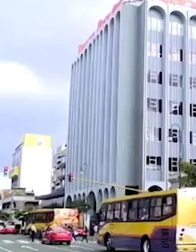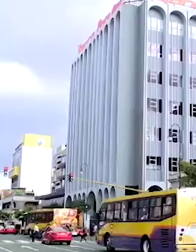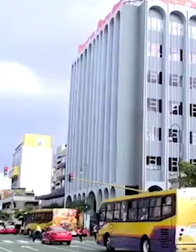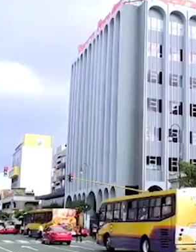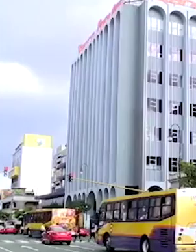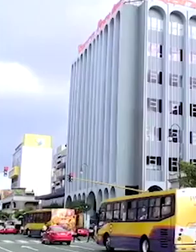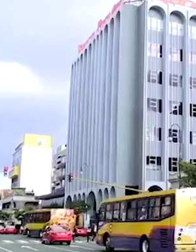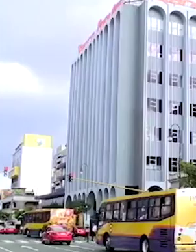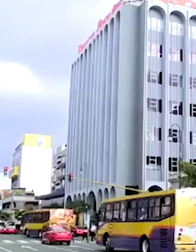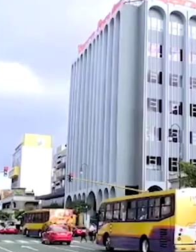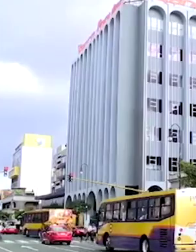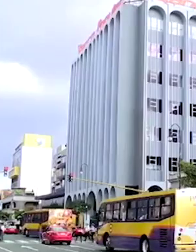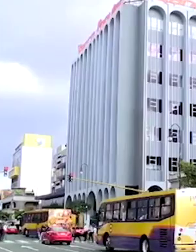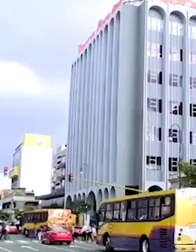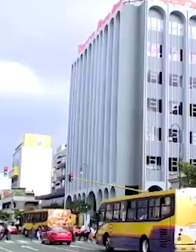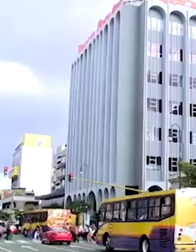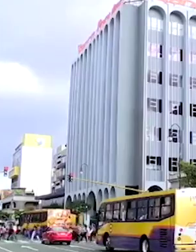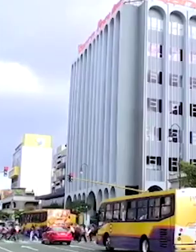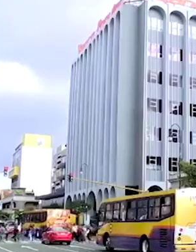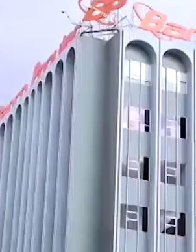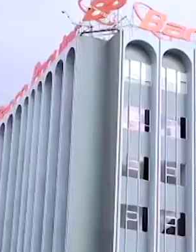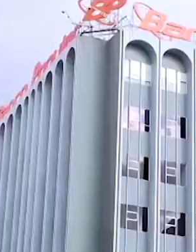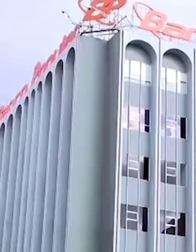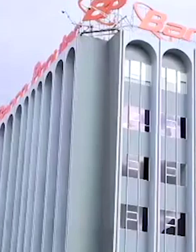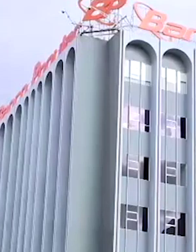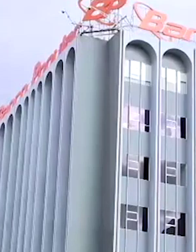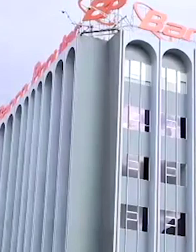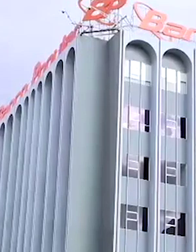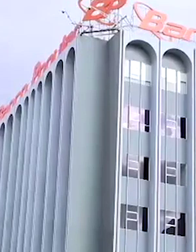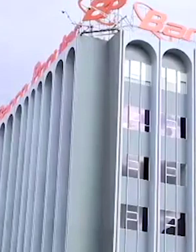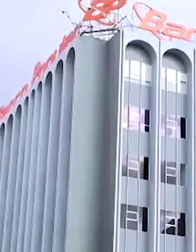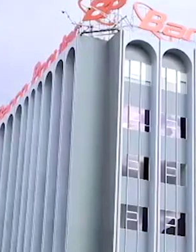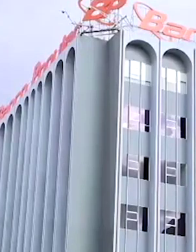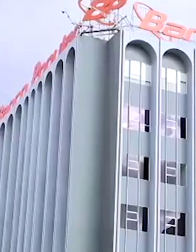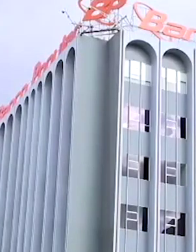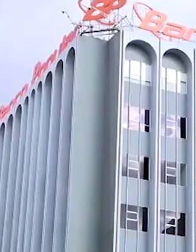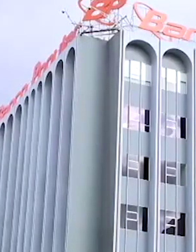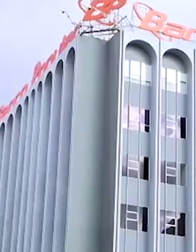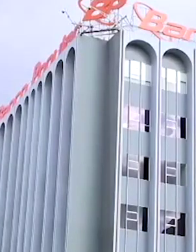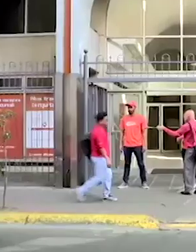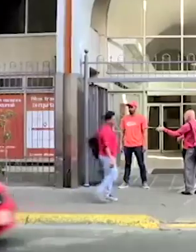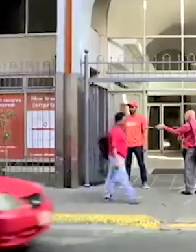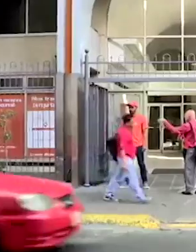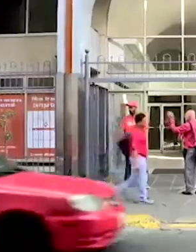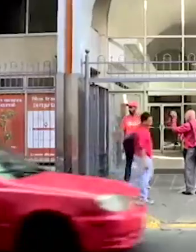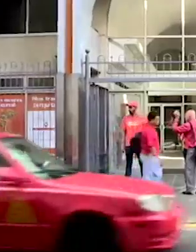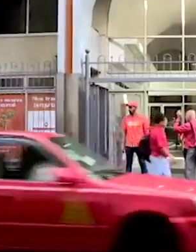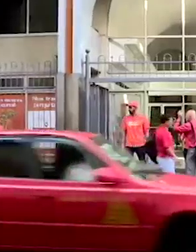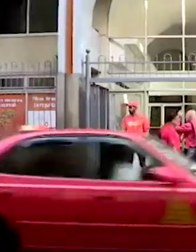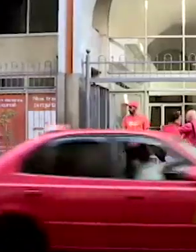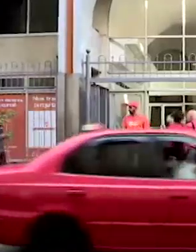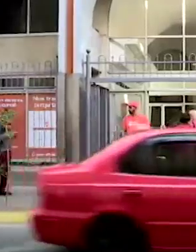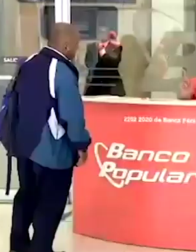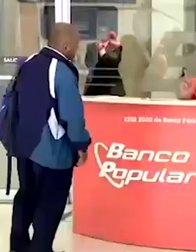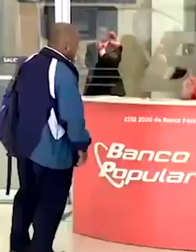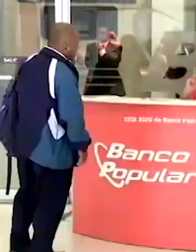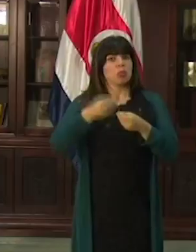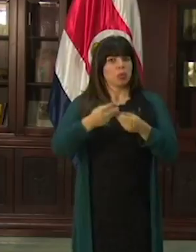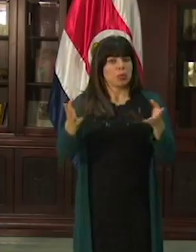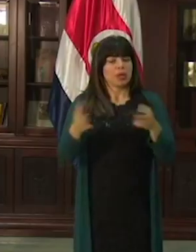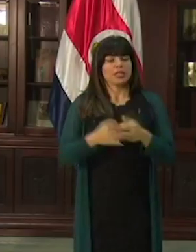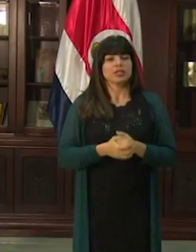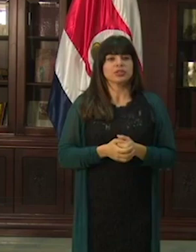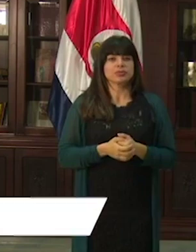dado que su nombramiento en este puesto se hizo antes de que el gobierno emitiera el decreto y no lo incluía.